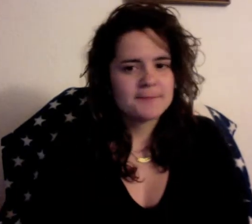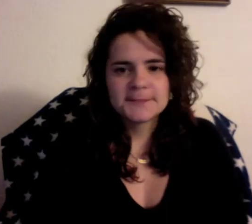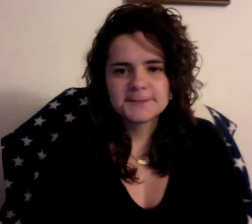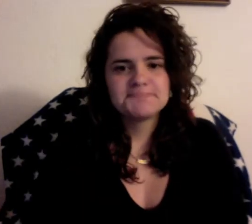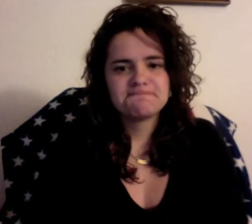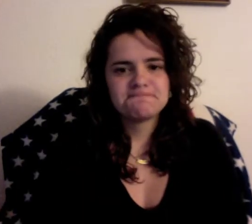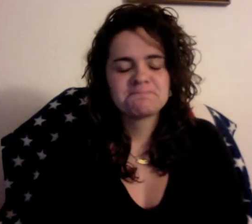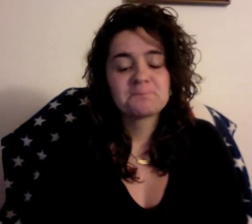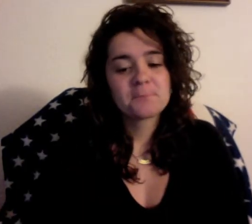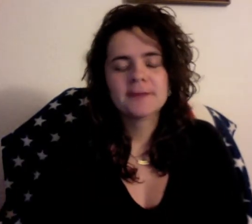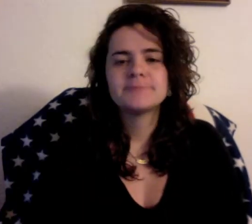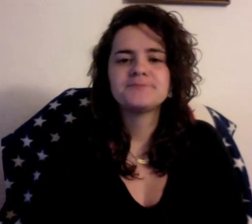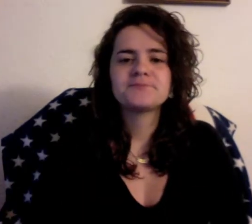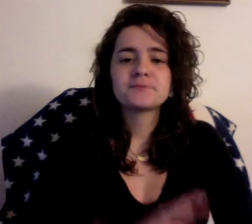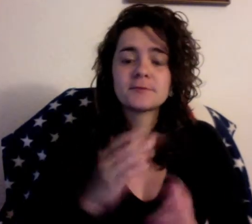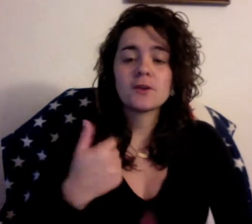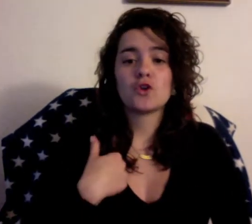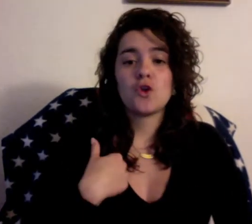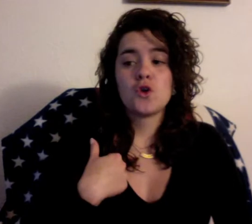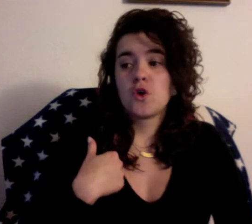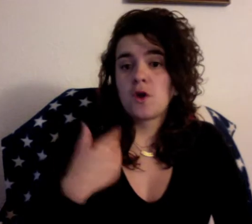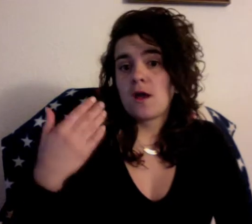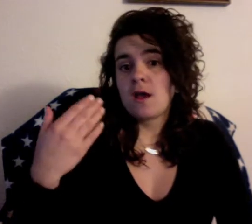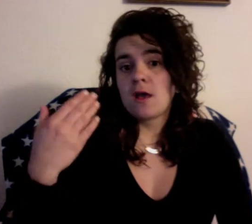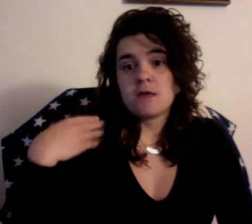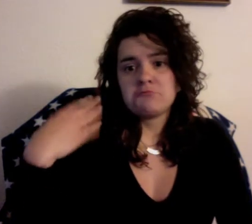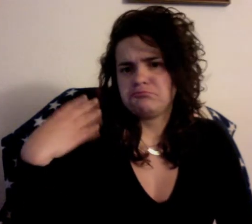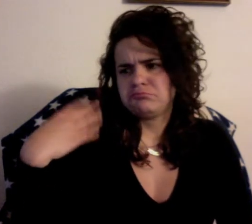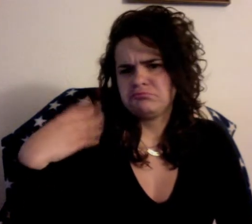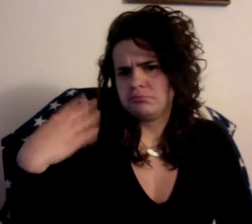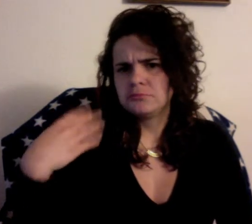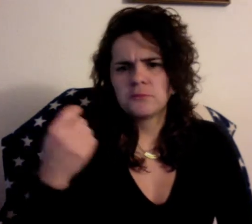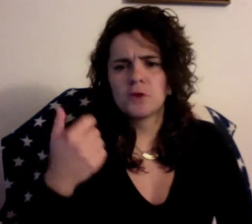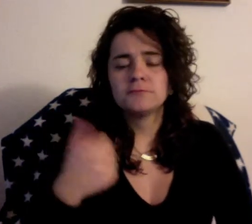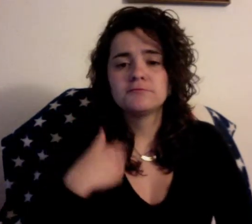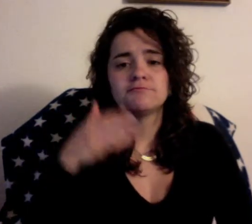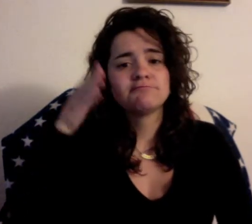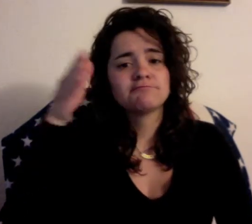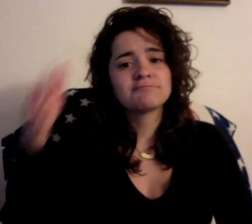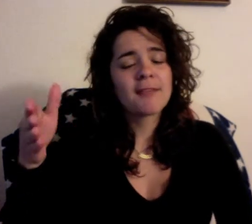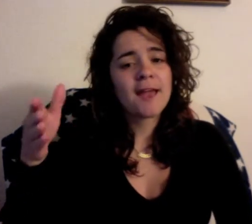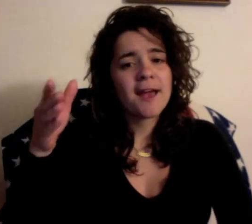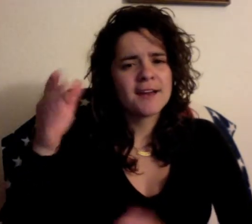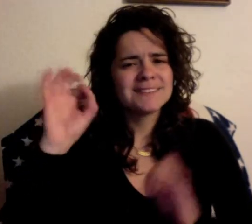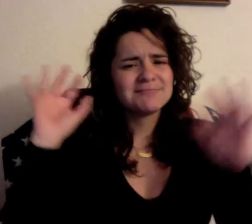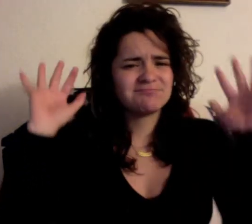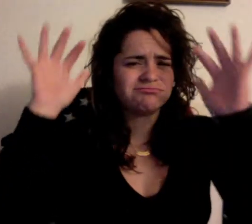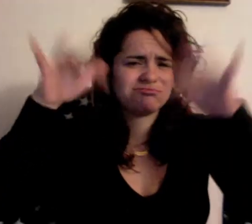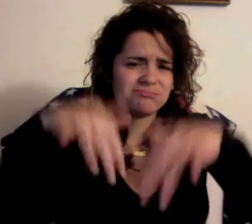no, como uno Mario y compañía dan mucho juego en Nintendo 3DS y la nueva Nintendo 2DS. Qué sucio.